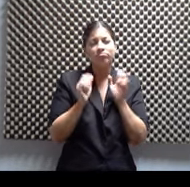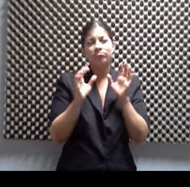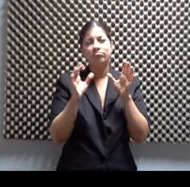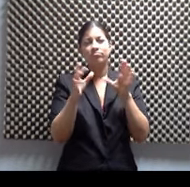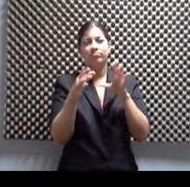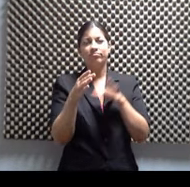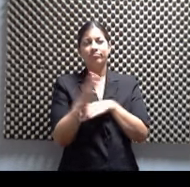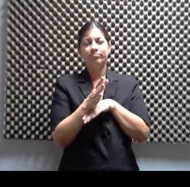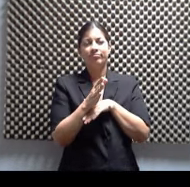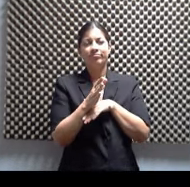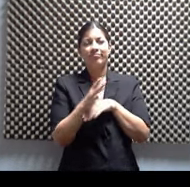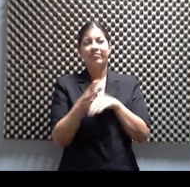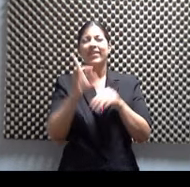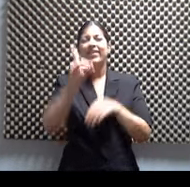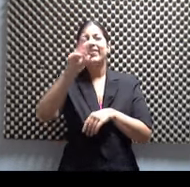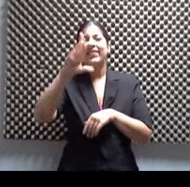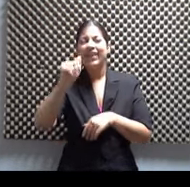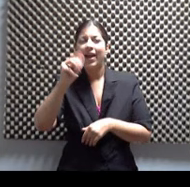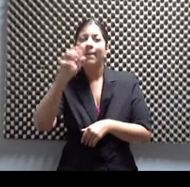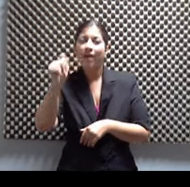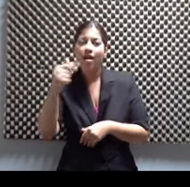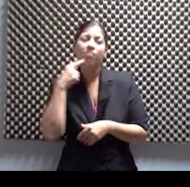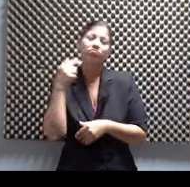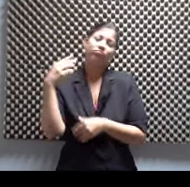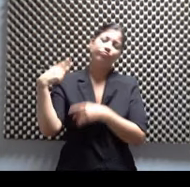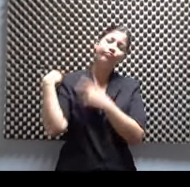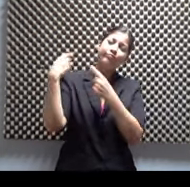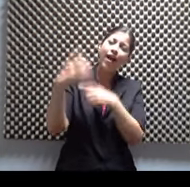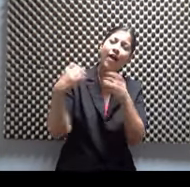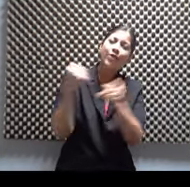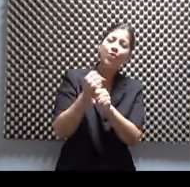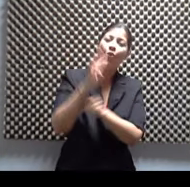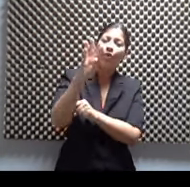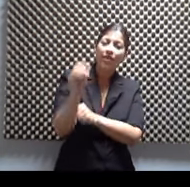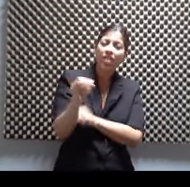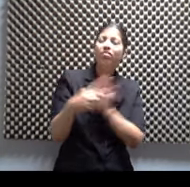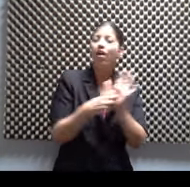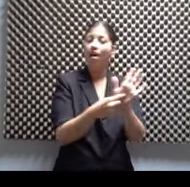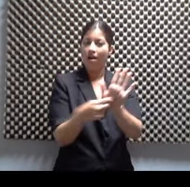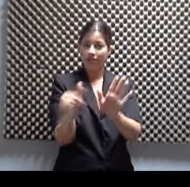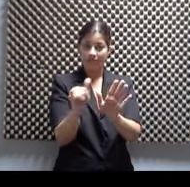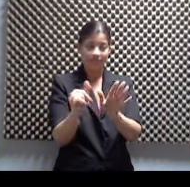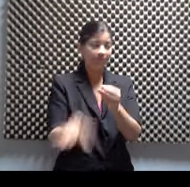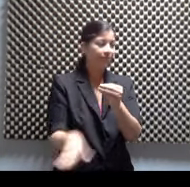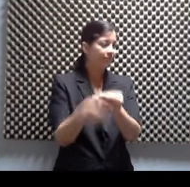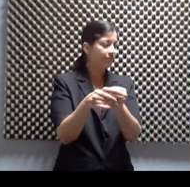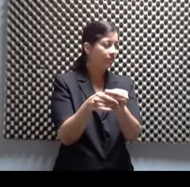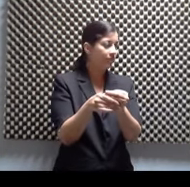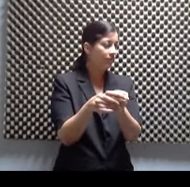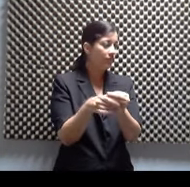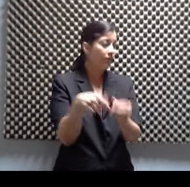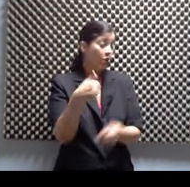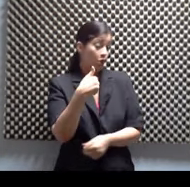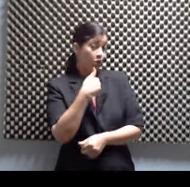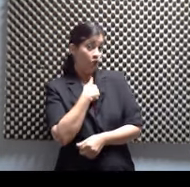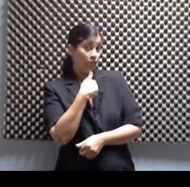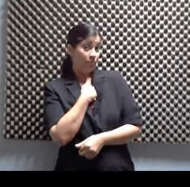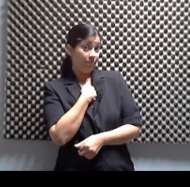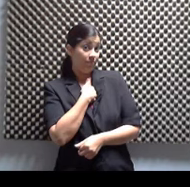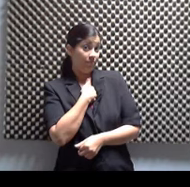historia, ¿no? De los años cuarenta. Pero por ahí dicen que también vamos a Pero oye, espérate, pero hay que reírse. Yo misma yo estoy haciendo, interpretando a la señora